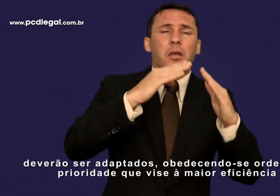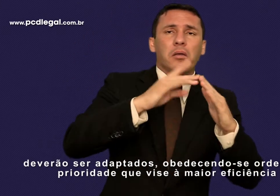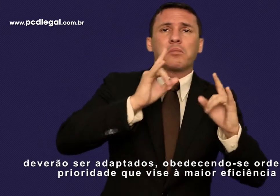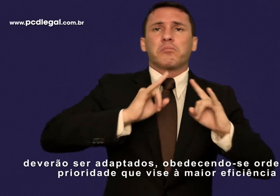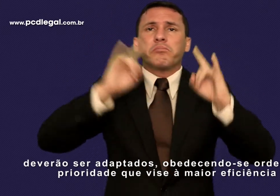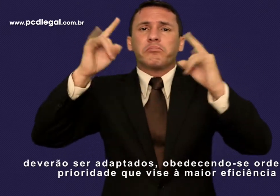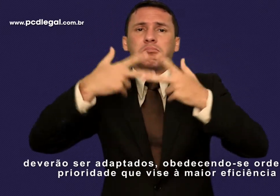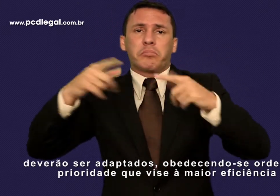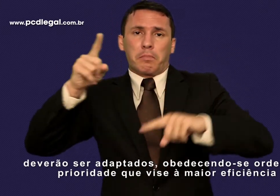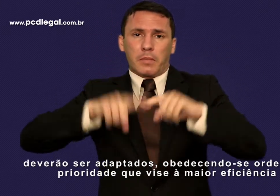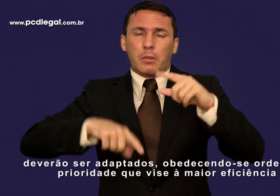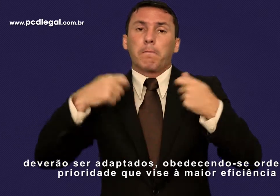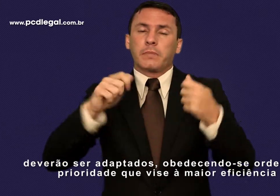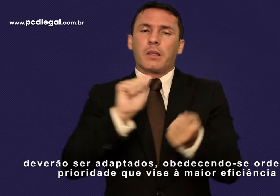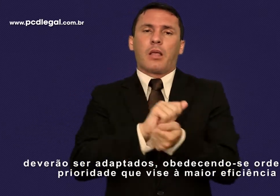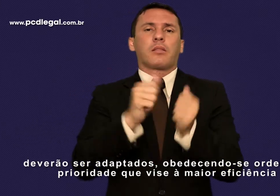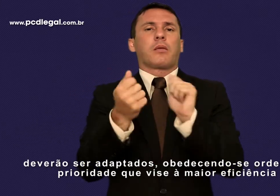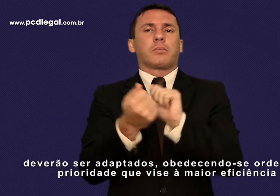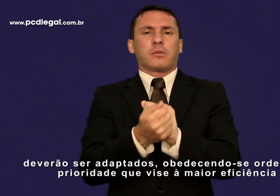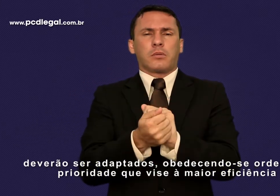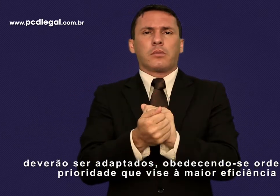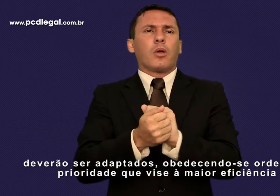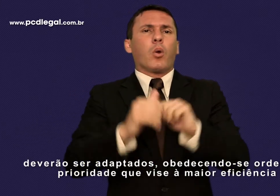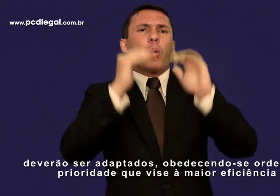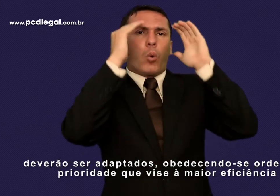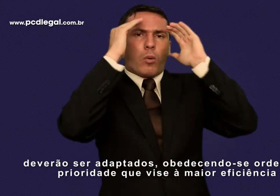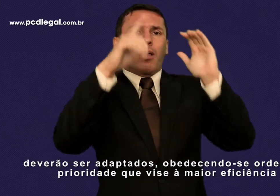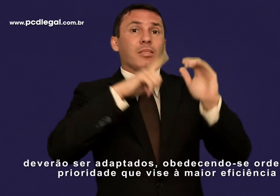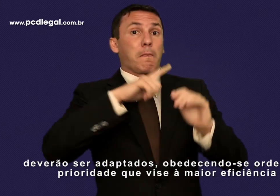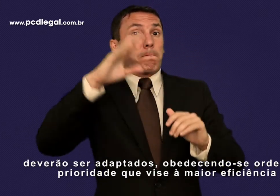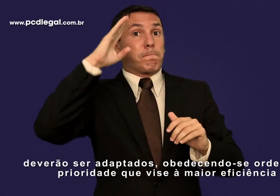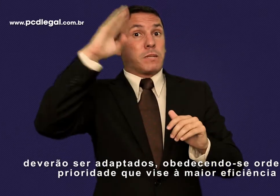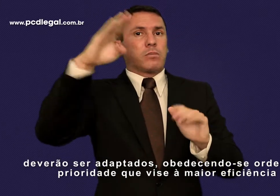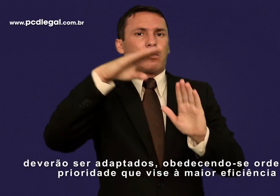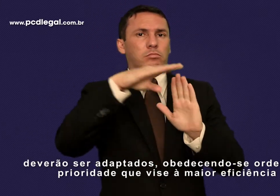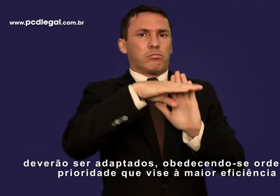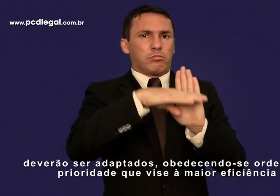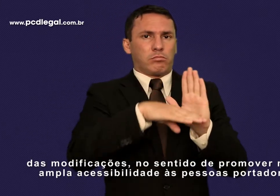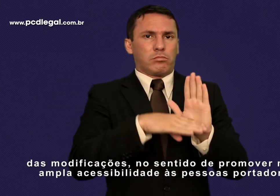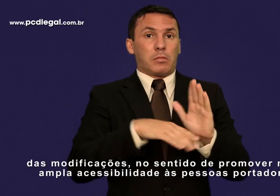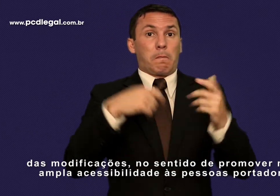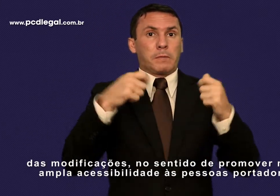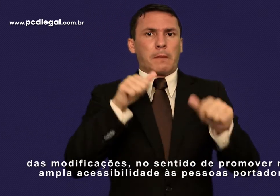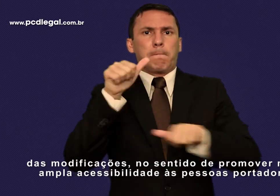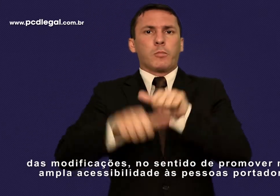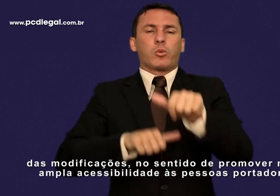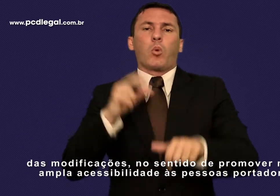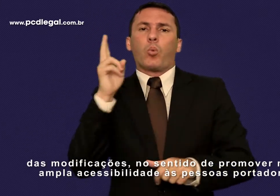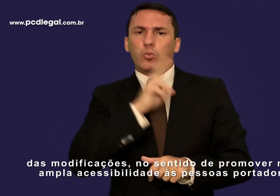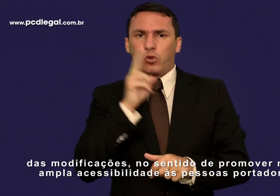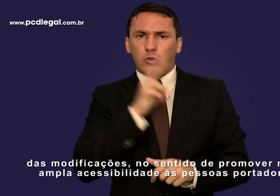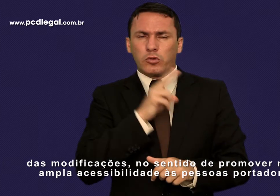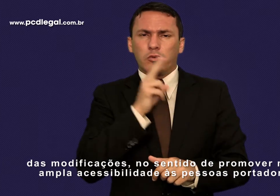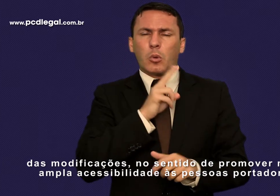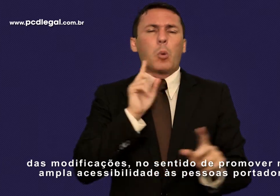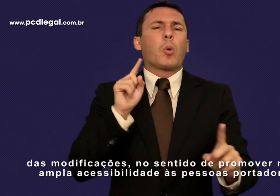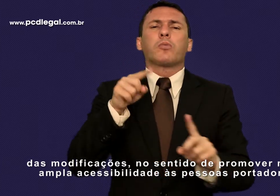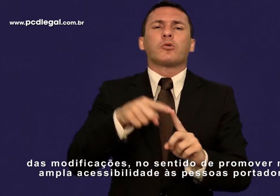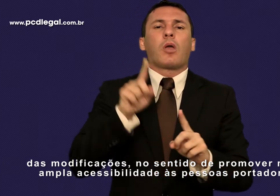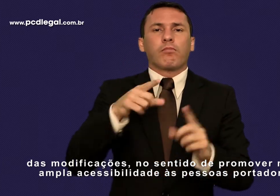deverão ser adaptados, obedecendo-se a ordem de prioridade que vise a maior eficiência das modificações, no sentido de promover mais